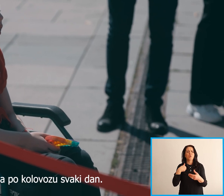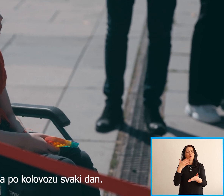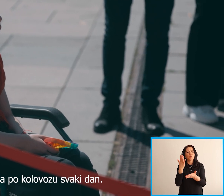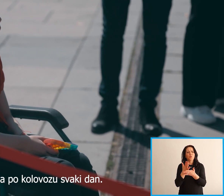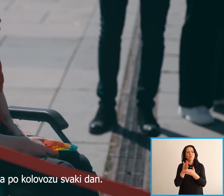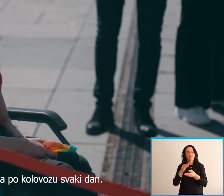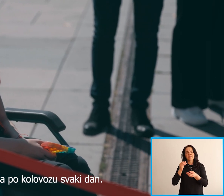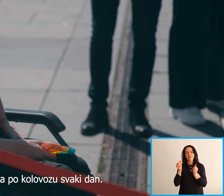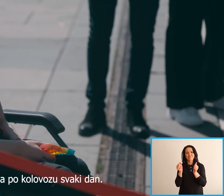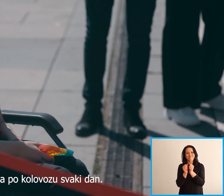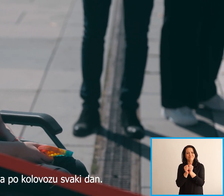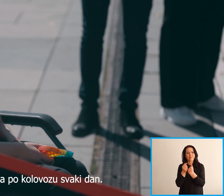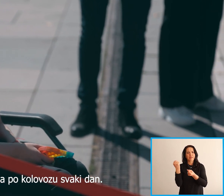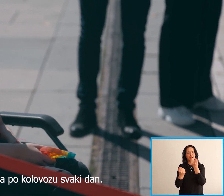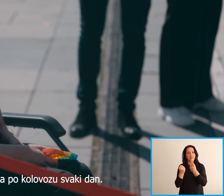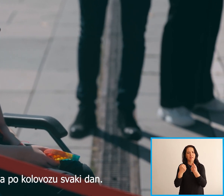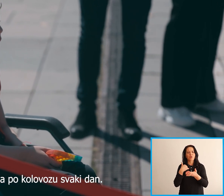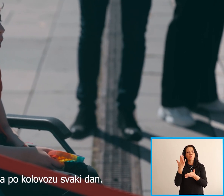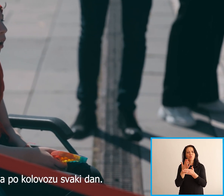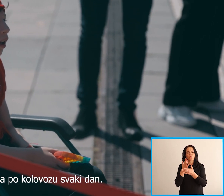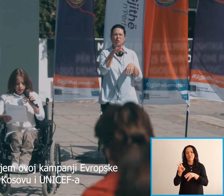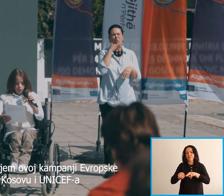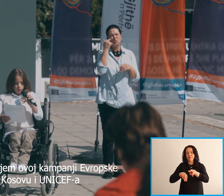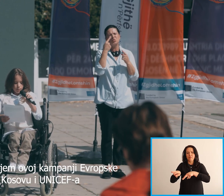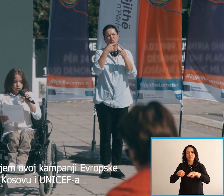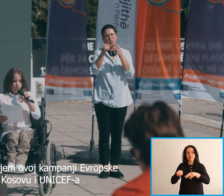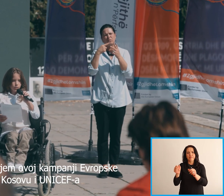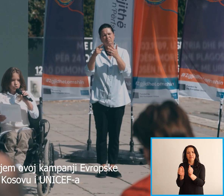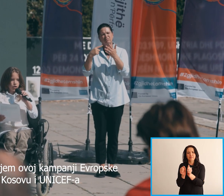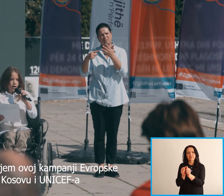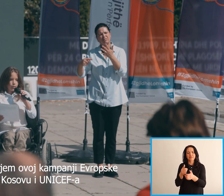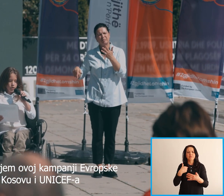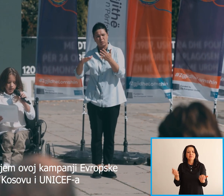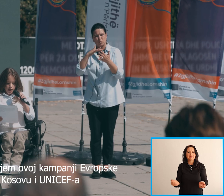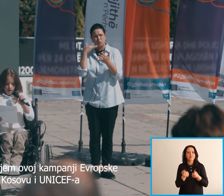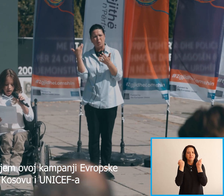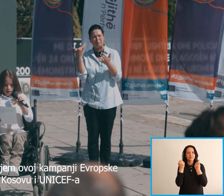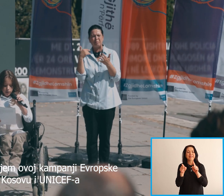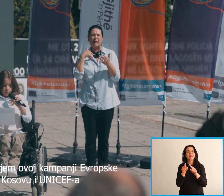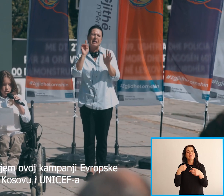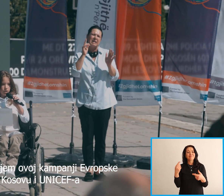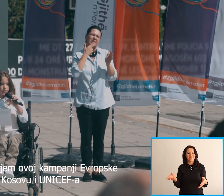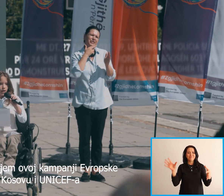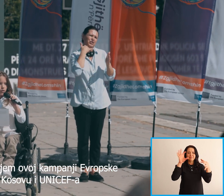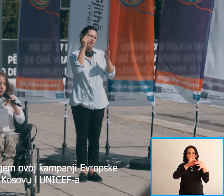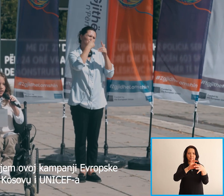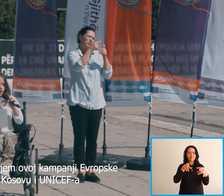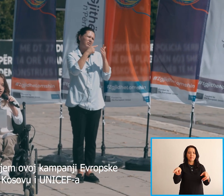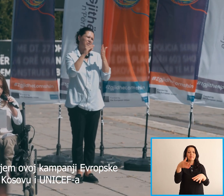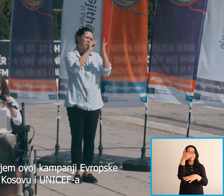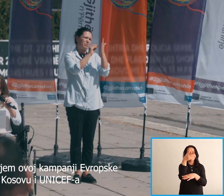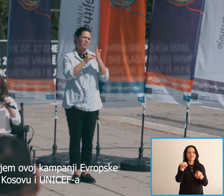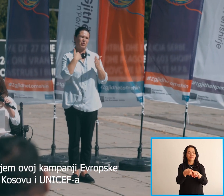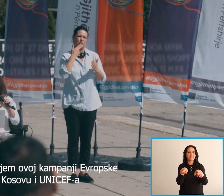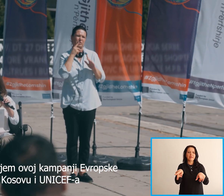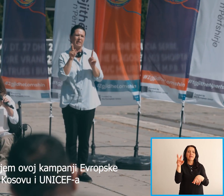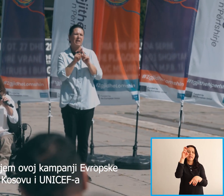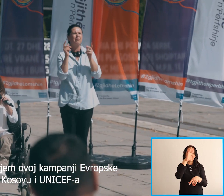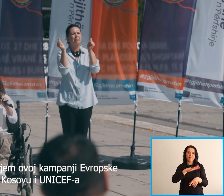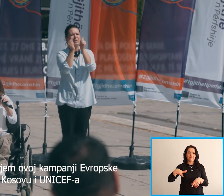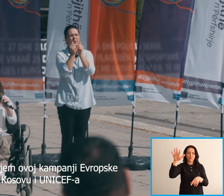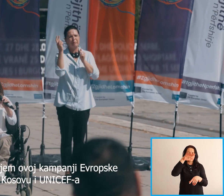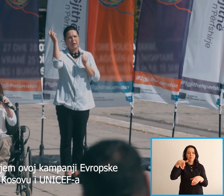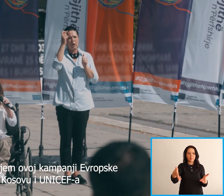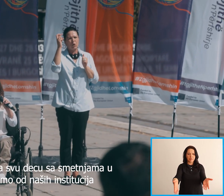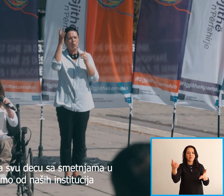karoësën ti me bashkë me veturat në të njëtë në rrugë Pra ndaj unë i bashkojmë kësoj kamponje të bashkimit evropian në Kosovë